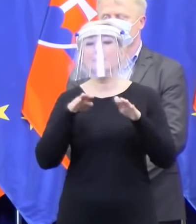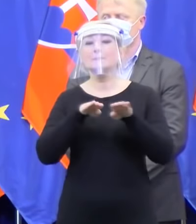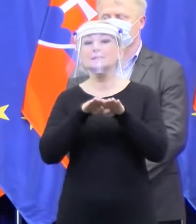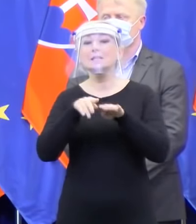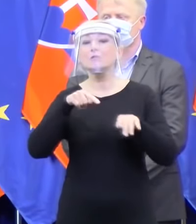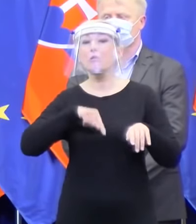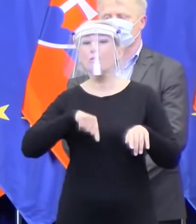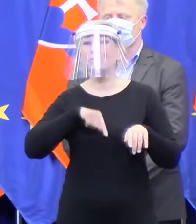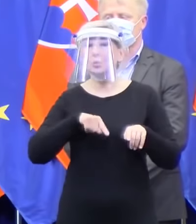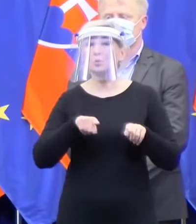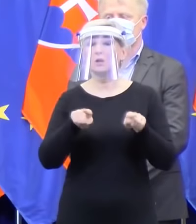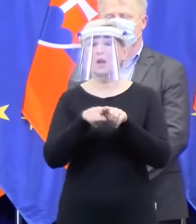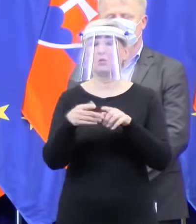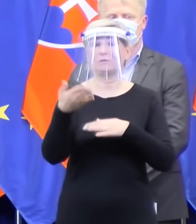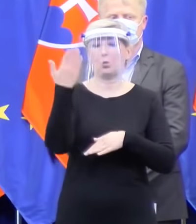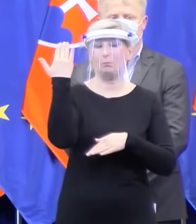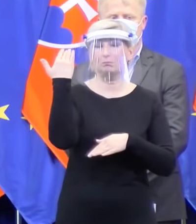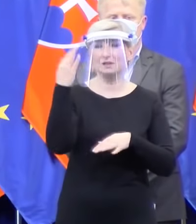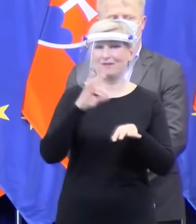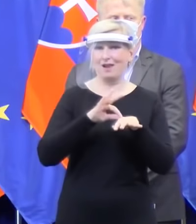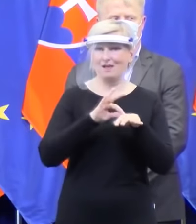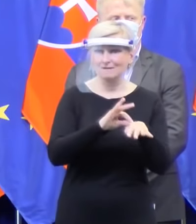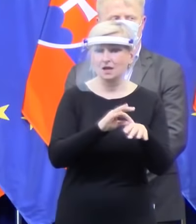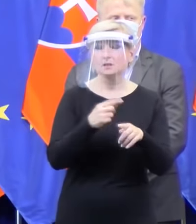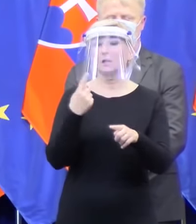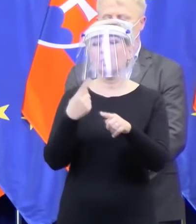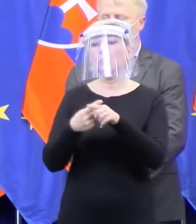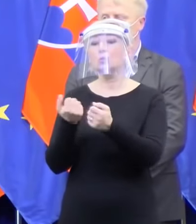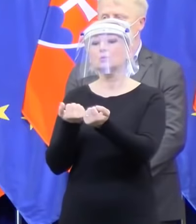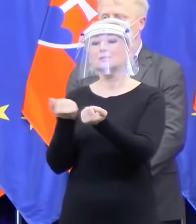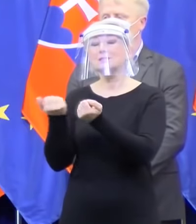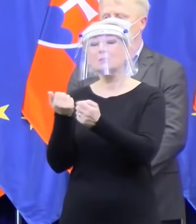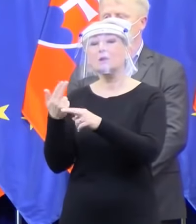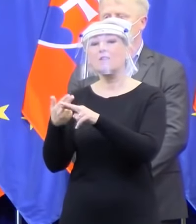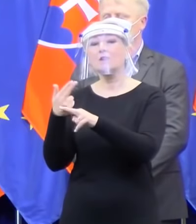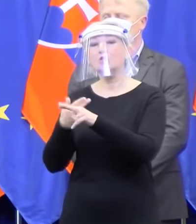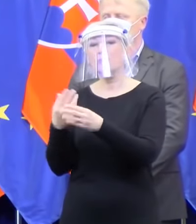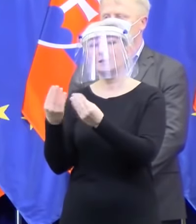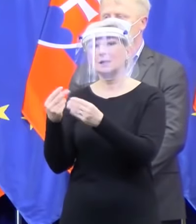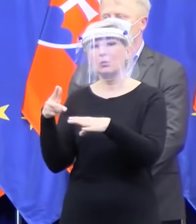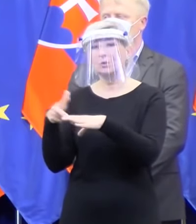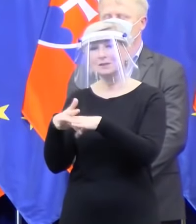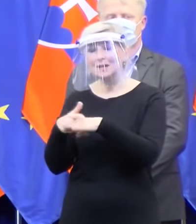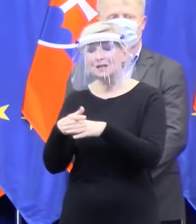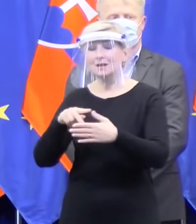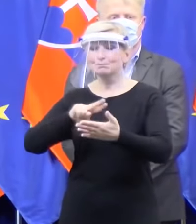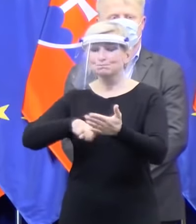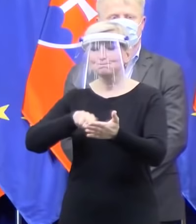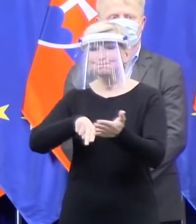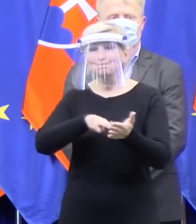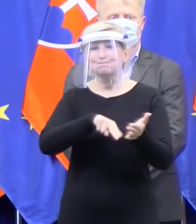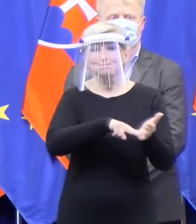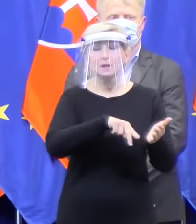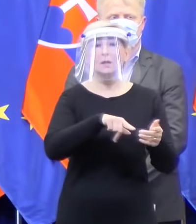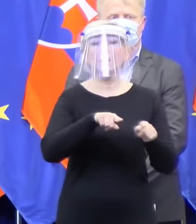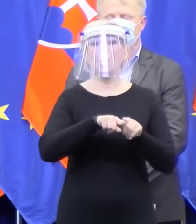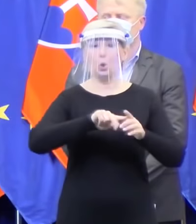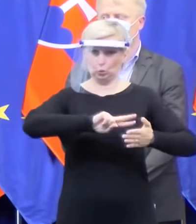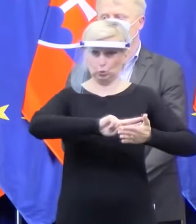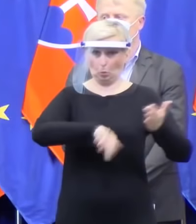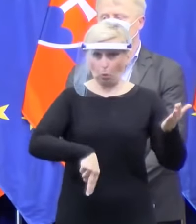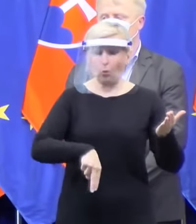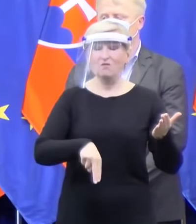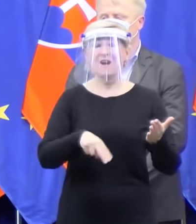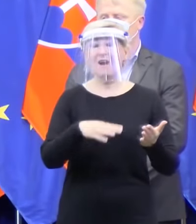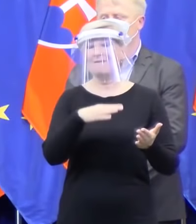vedenie, aj správa štátnych motných rezerv popodpisovali zmluvy, ktoré sú drasticky nevýhodné. Aj ten